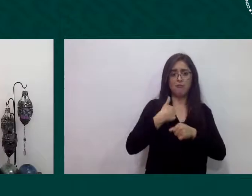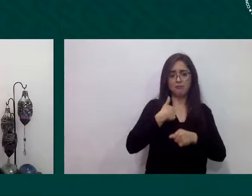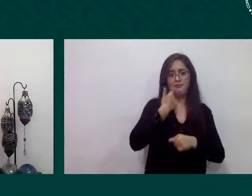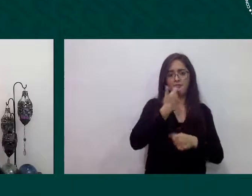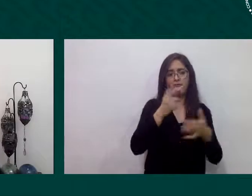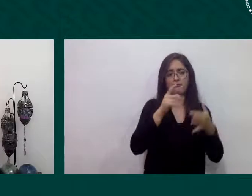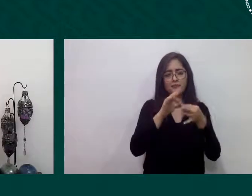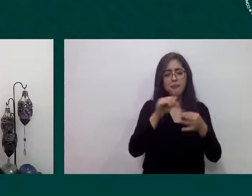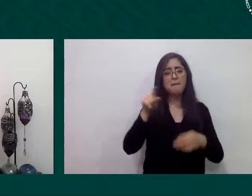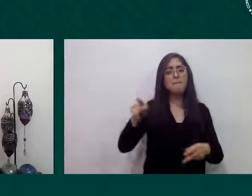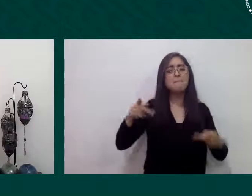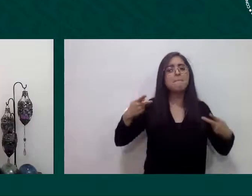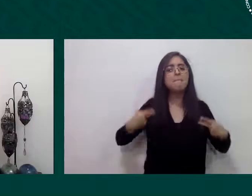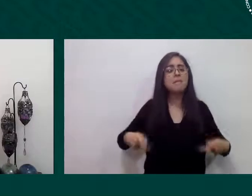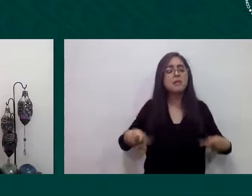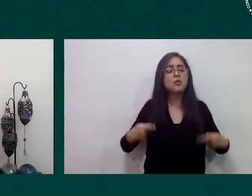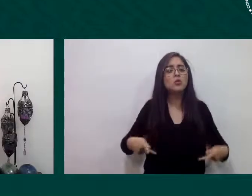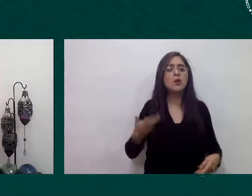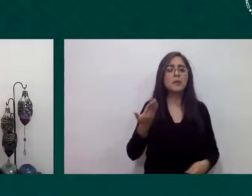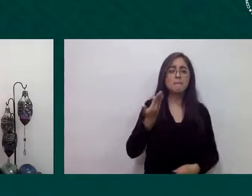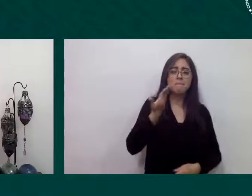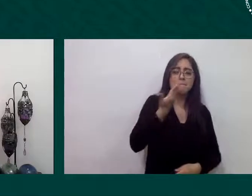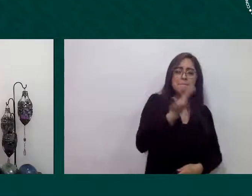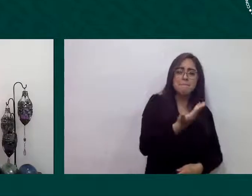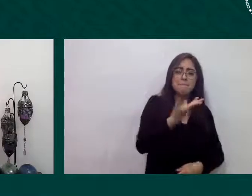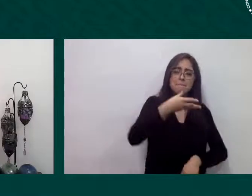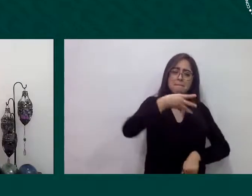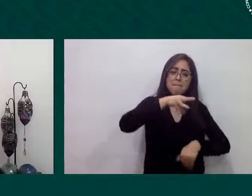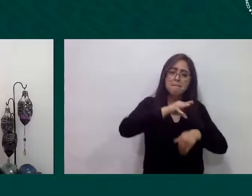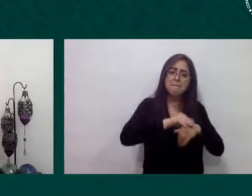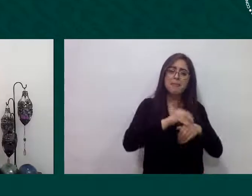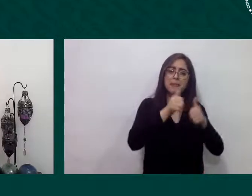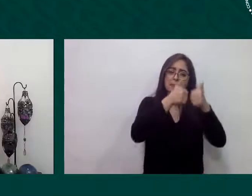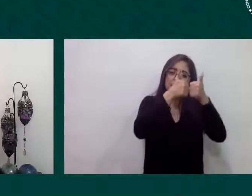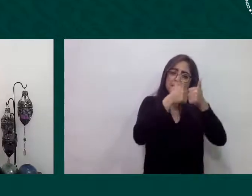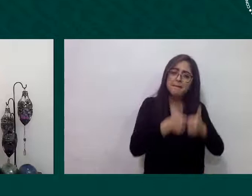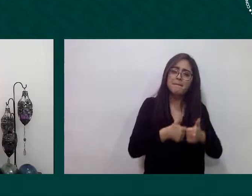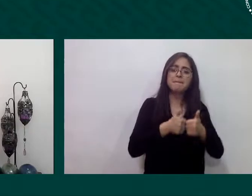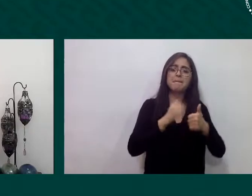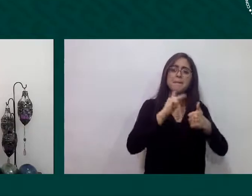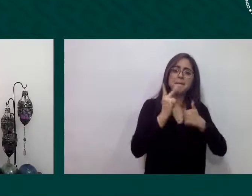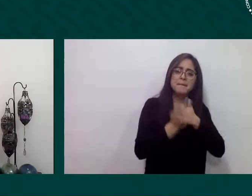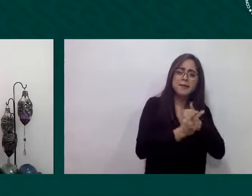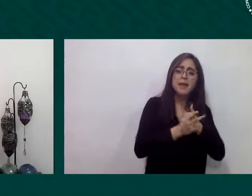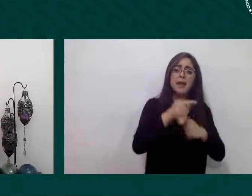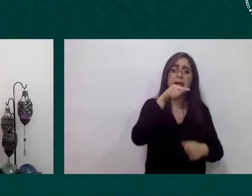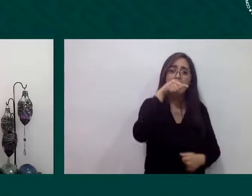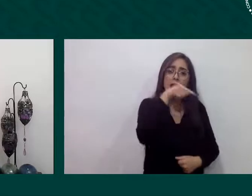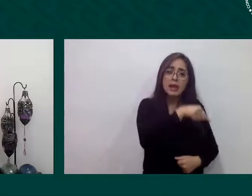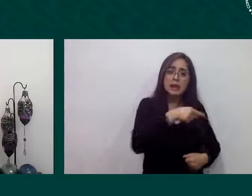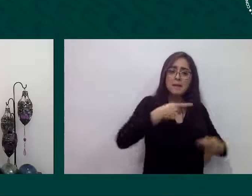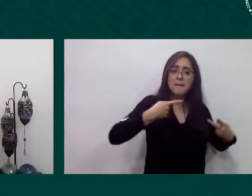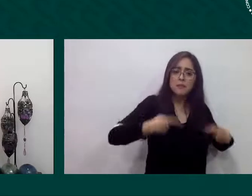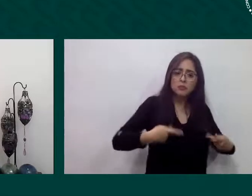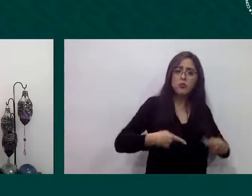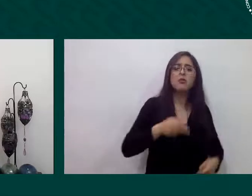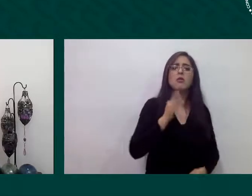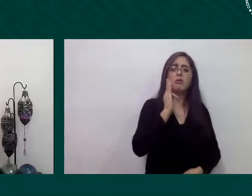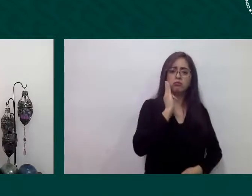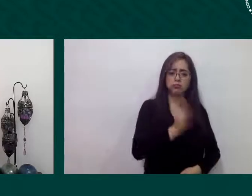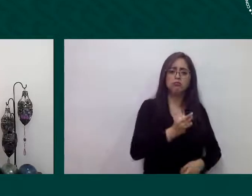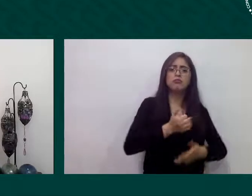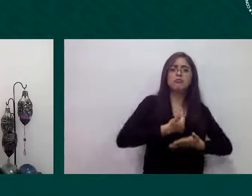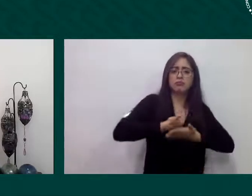refugiadas se han sumado a atender esta pandemia de salud en hospitales no